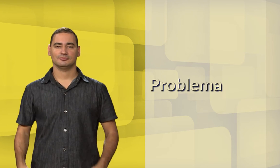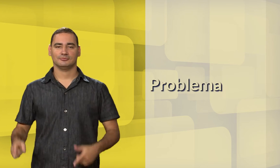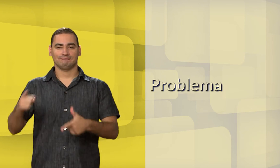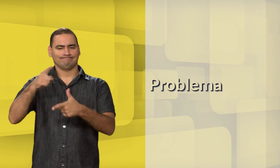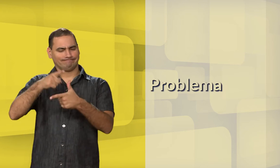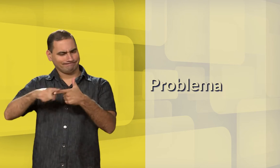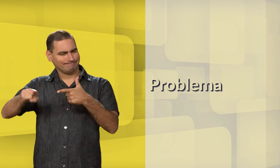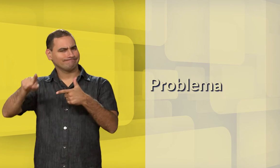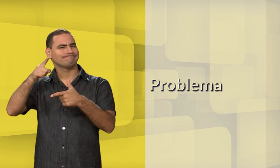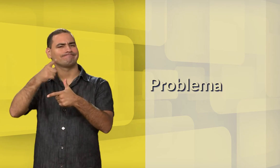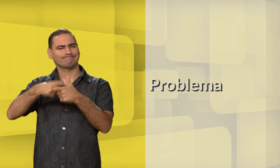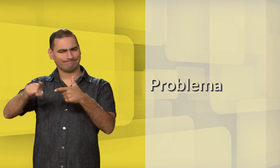Problema